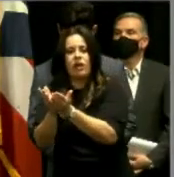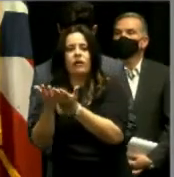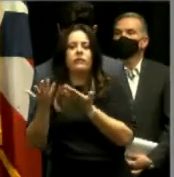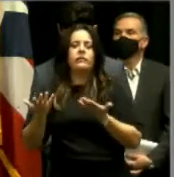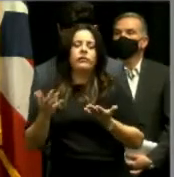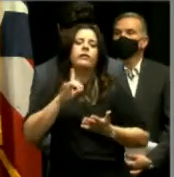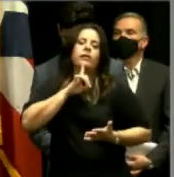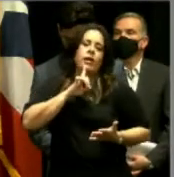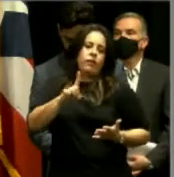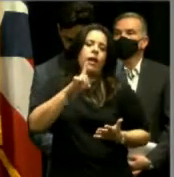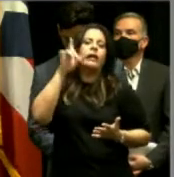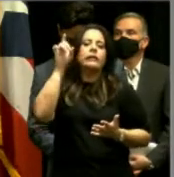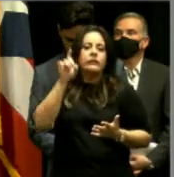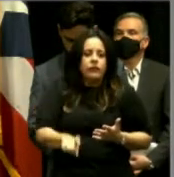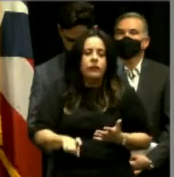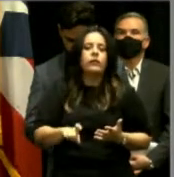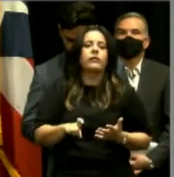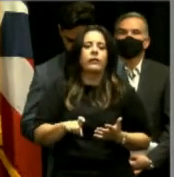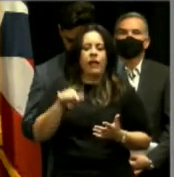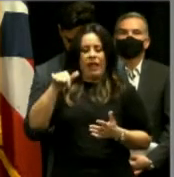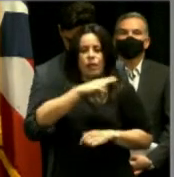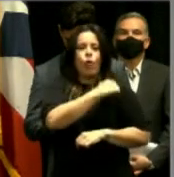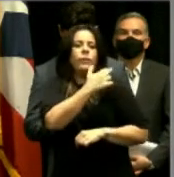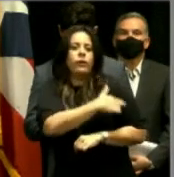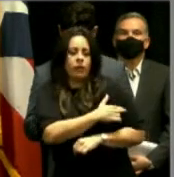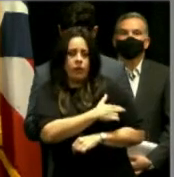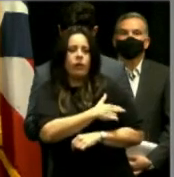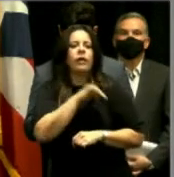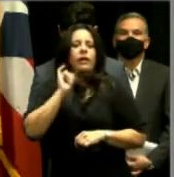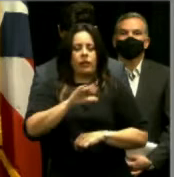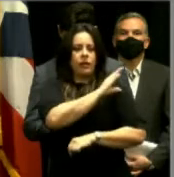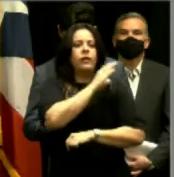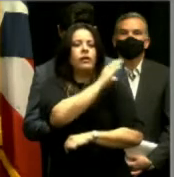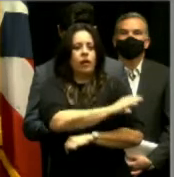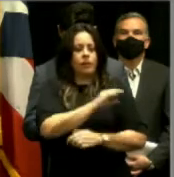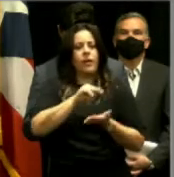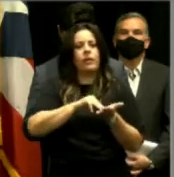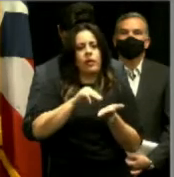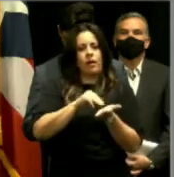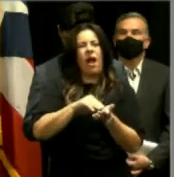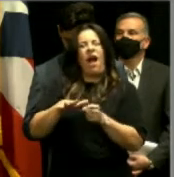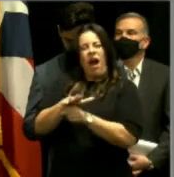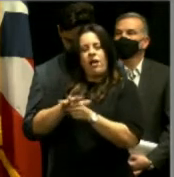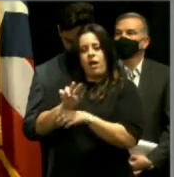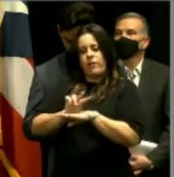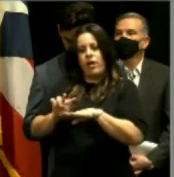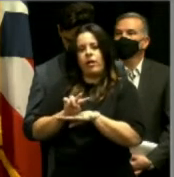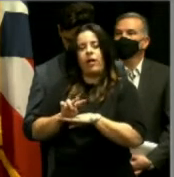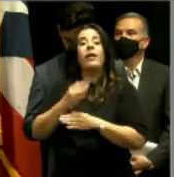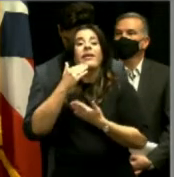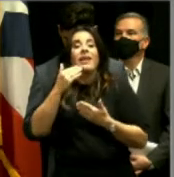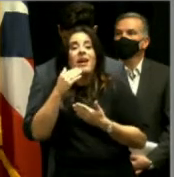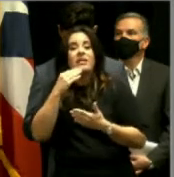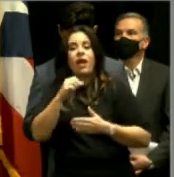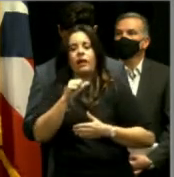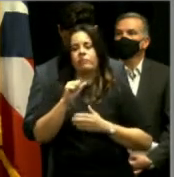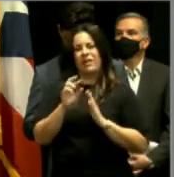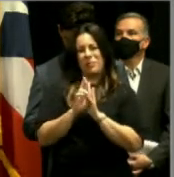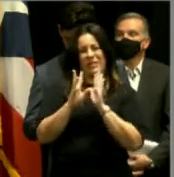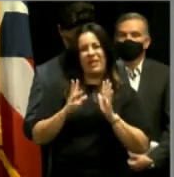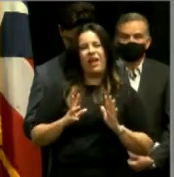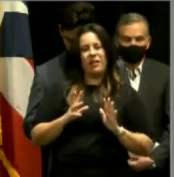definitivamente era necesario este hospital y esta clínica médica en el área de Vieques. Así que gracias comisionada